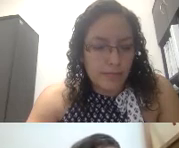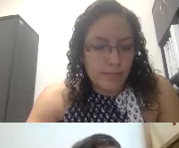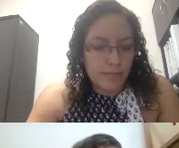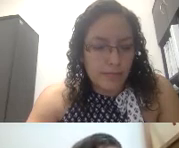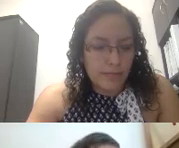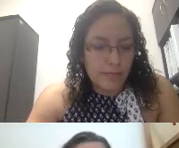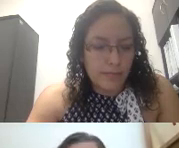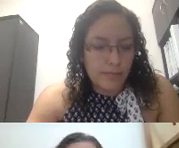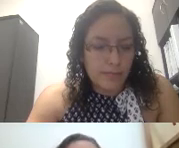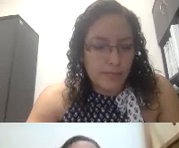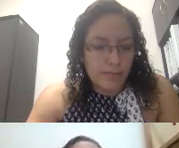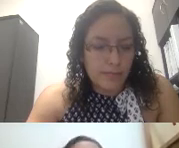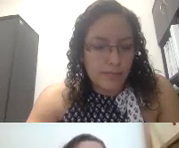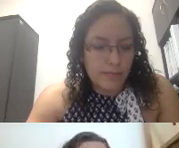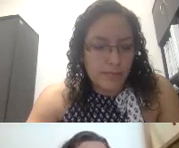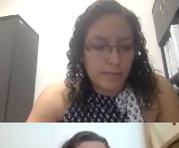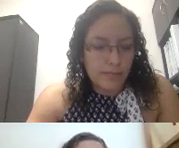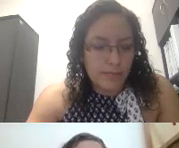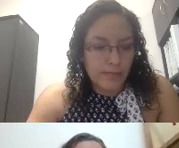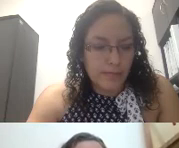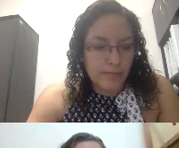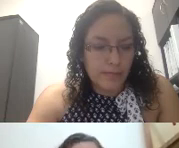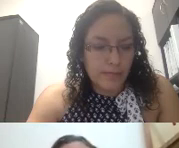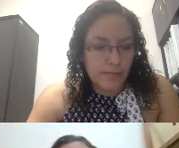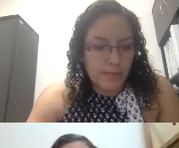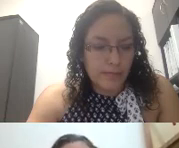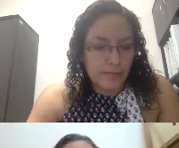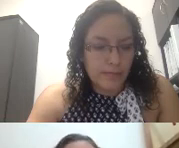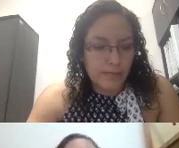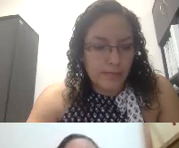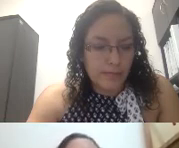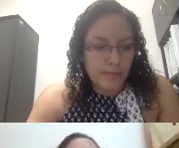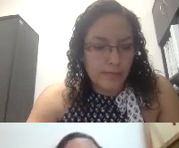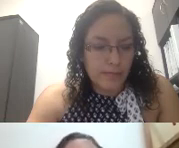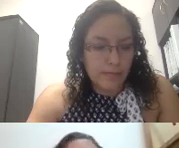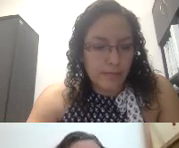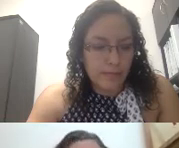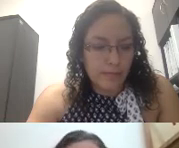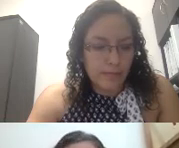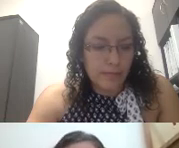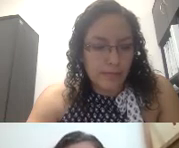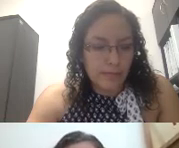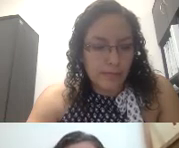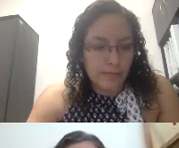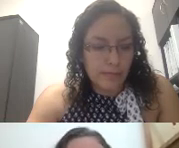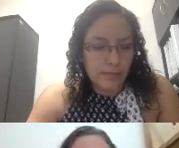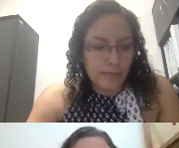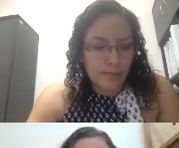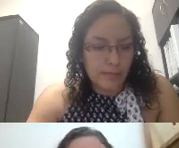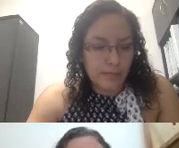creo que ustedes se imaginen a hijos bueno a padres que tienen hijos sordos que no pueden llevar a sus hijos a ver una película que no sea